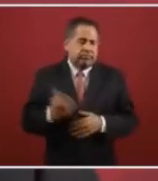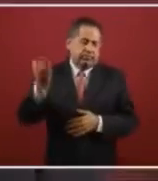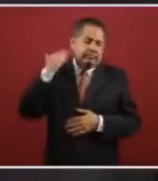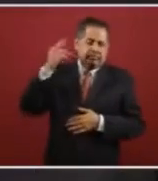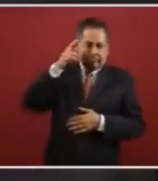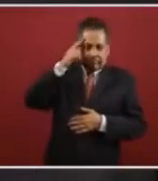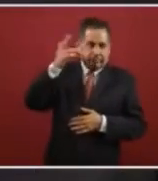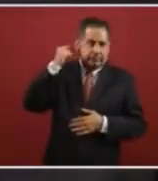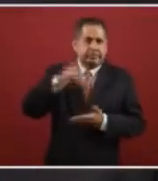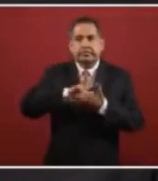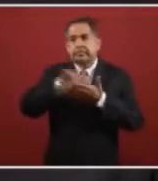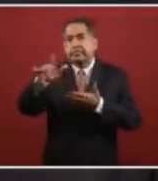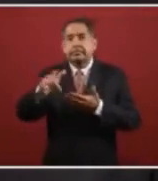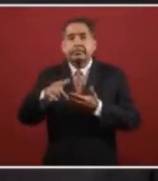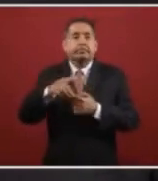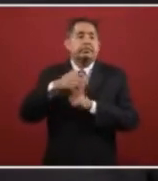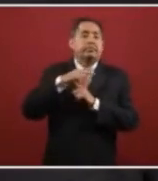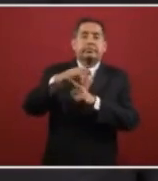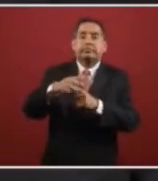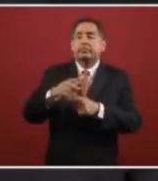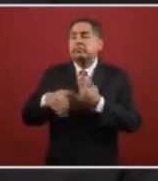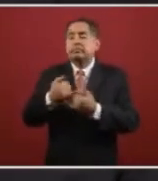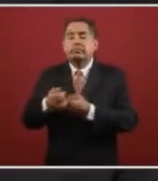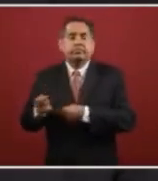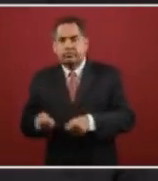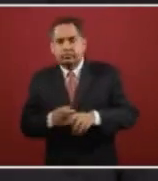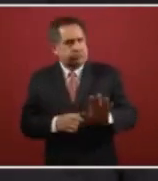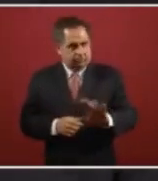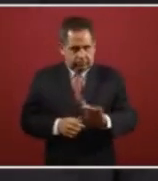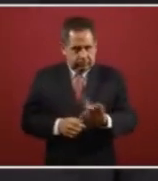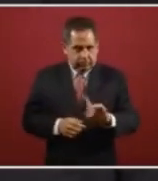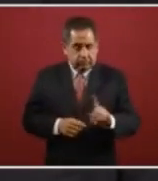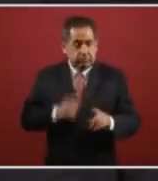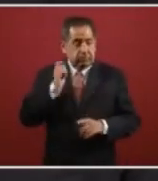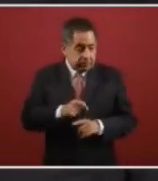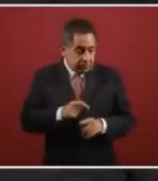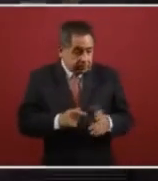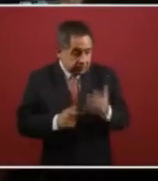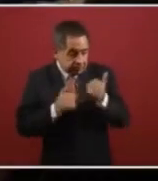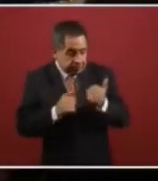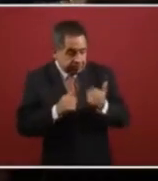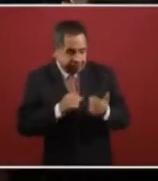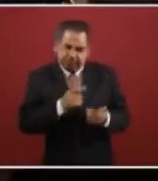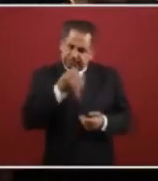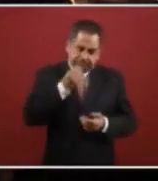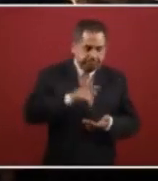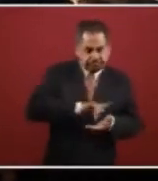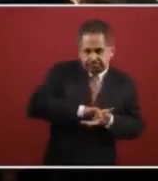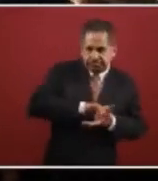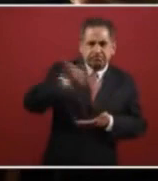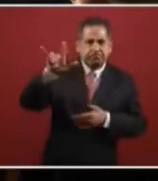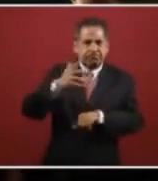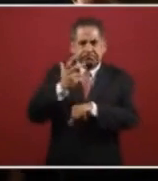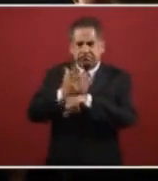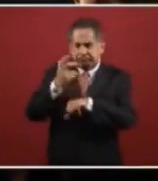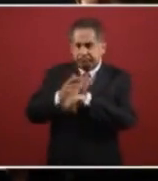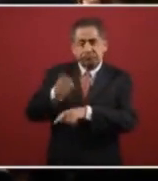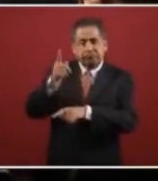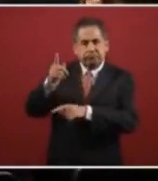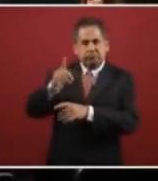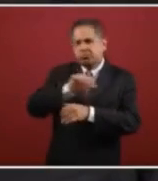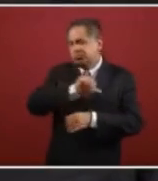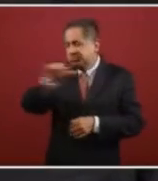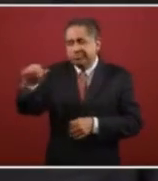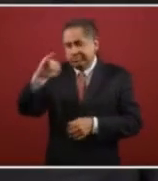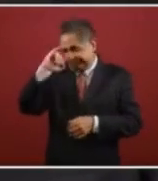helicópteros para ir a jugar golf pero si es para ir a eeuu a la